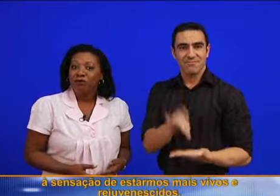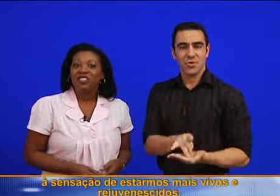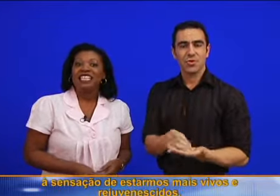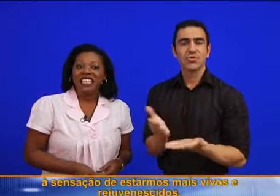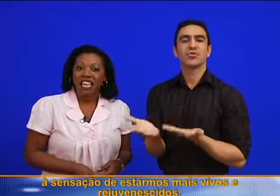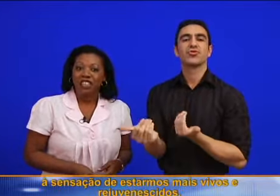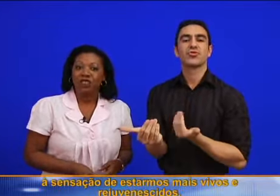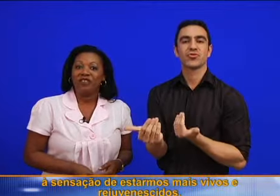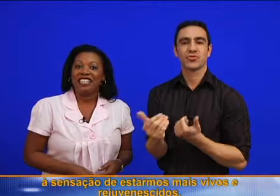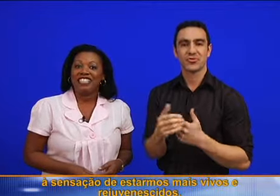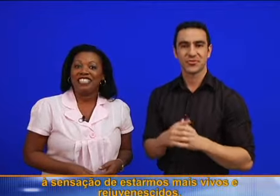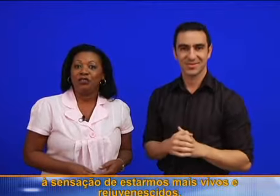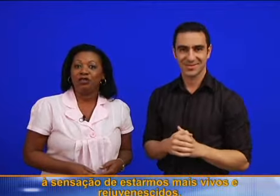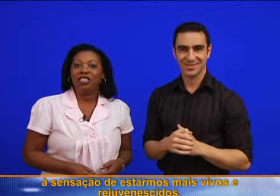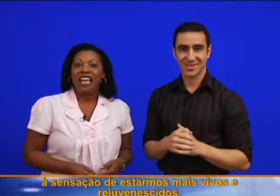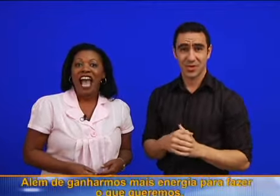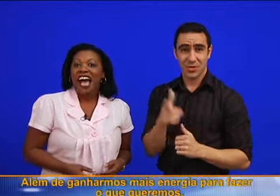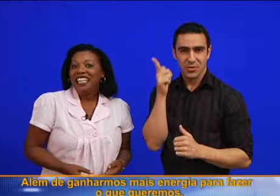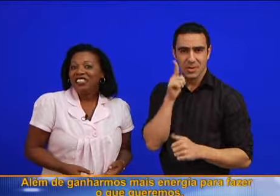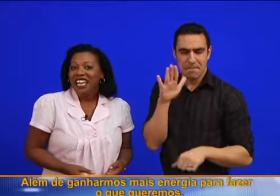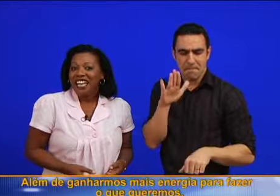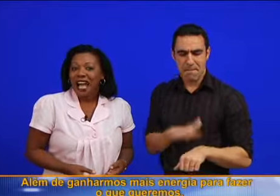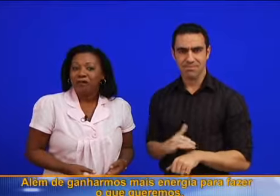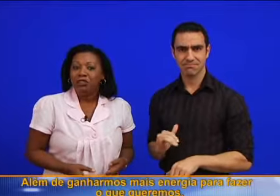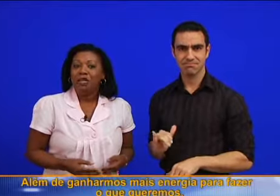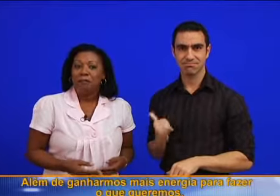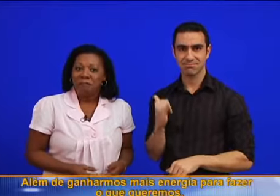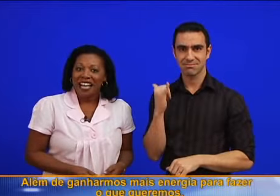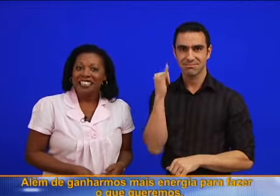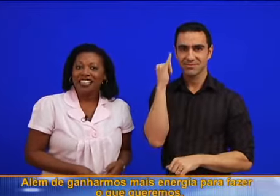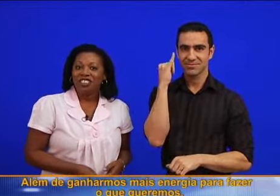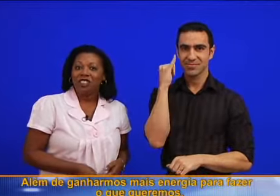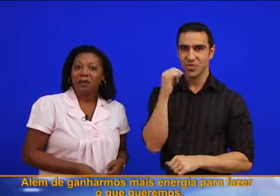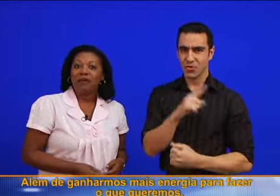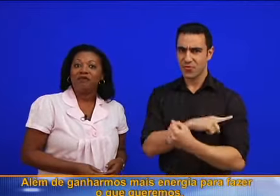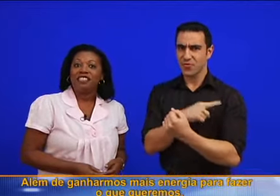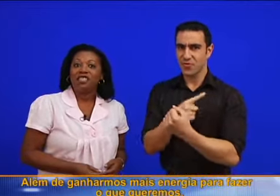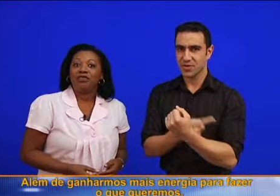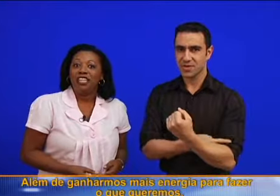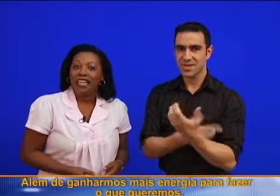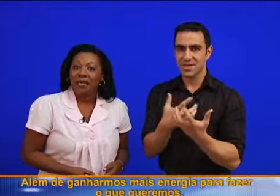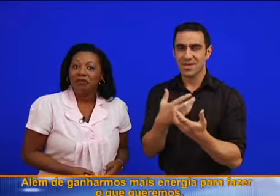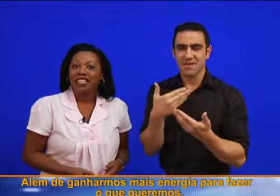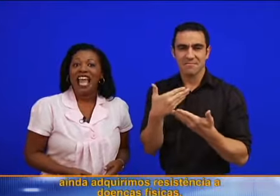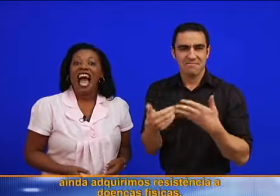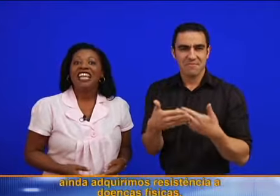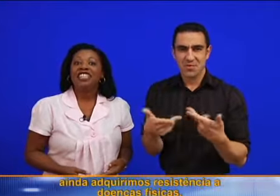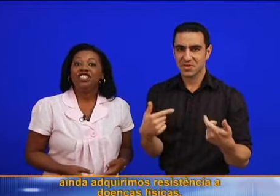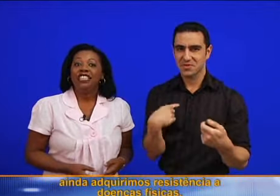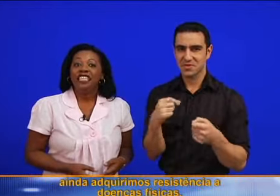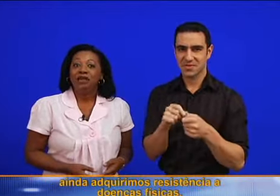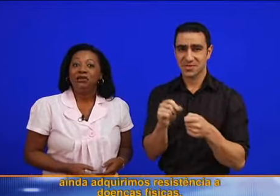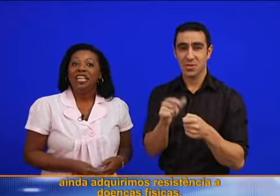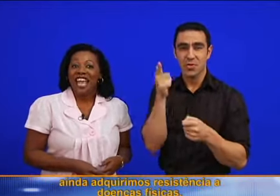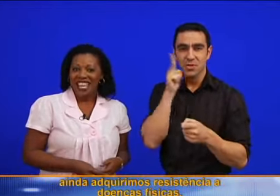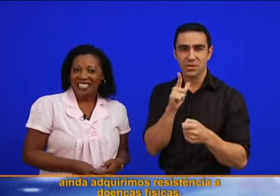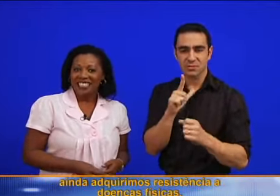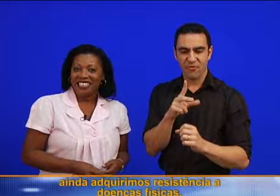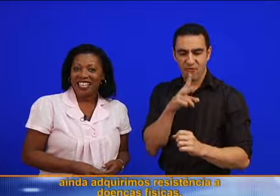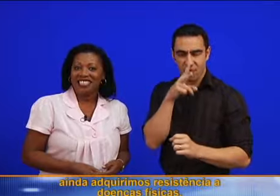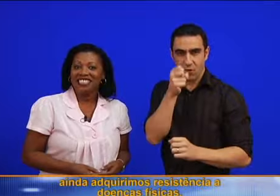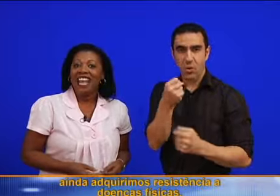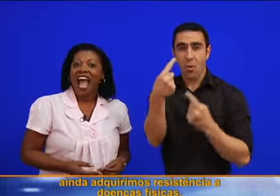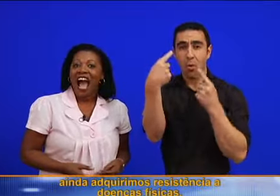vivos e rejuvenescidos. Além de ganharmos mais energia para fazer o que queremos, ainda adquirimos